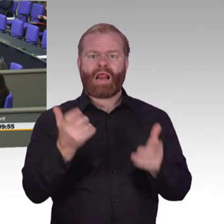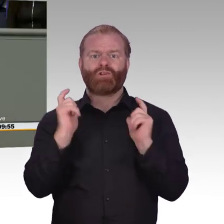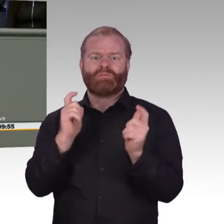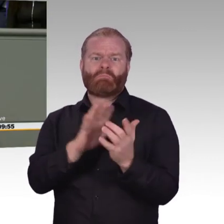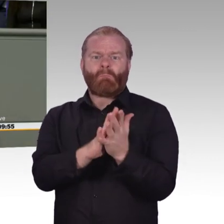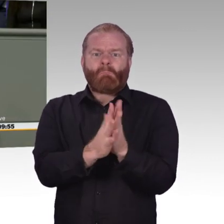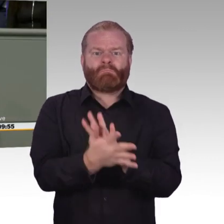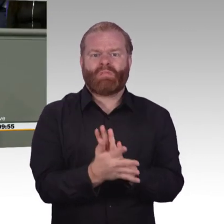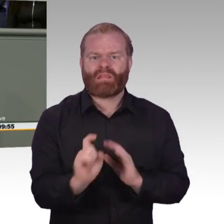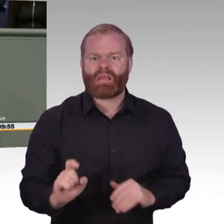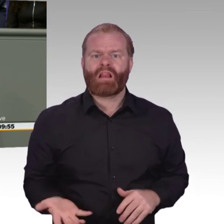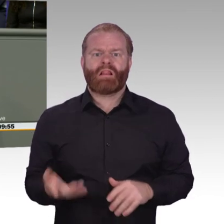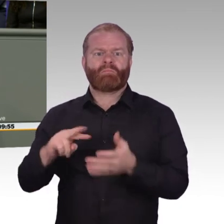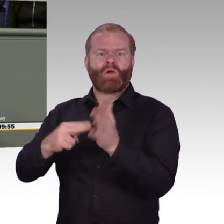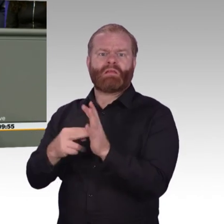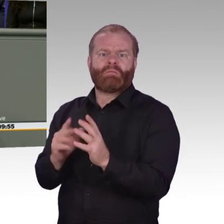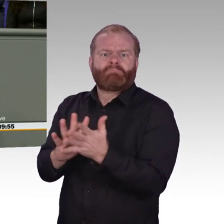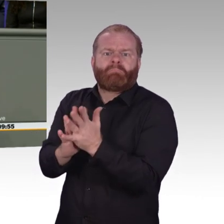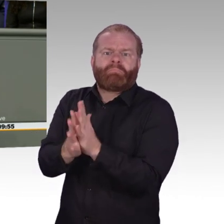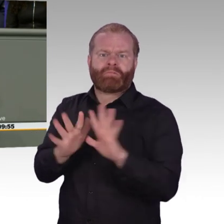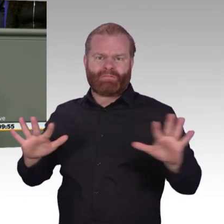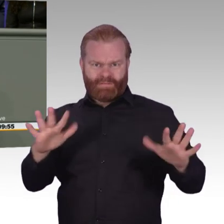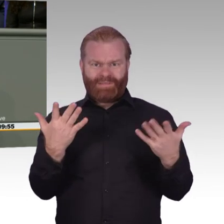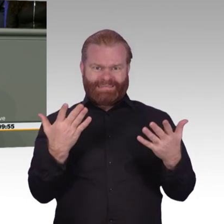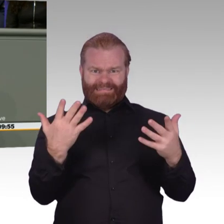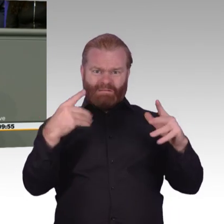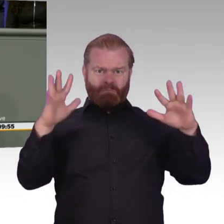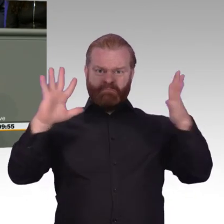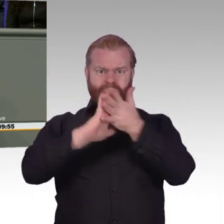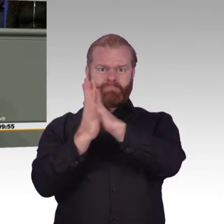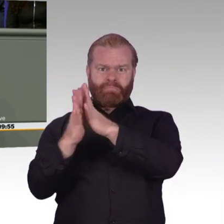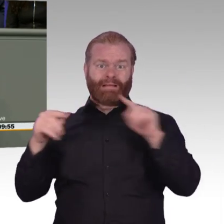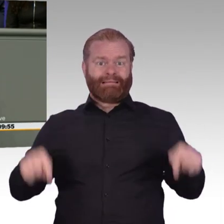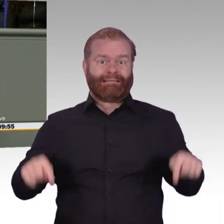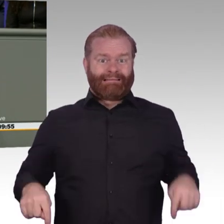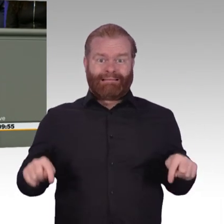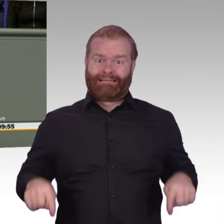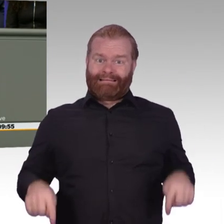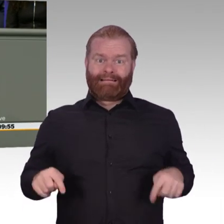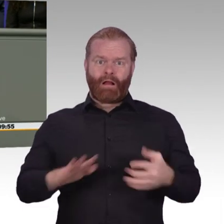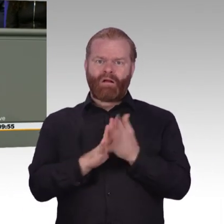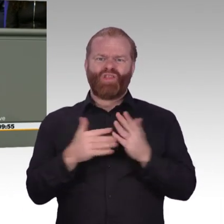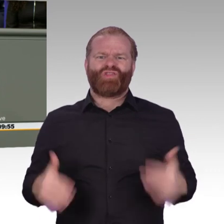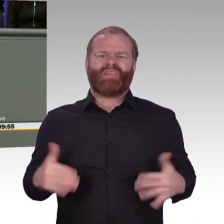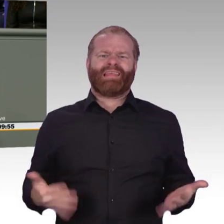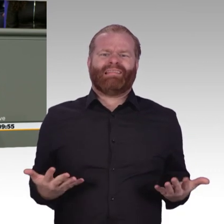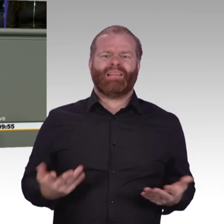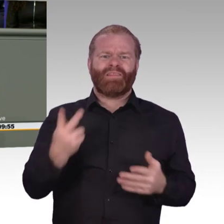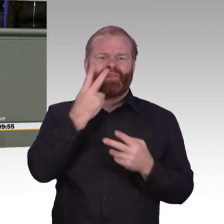Kabinett. Und Sie haben auch sonst noch wahnsinnig viele Stuhlkreise dazu berufen. Ein Digitalrat, eine Datenethikkommission, eine